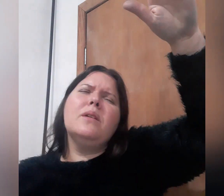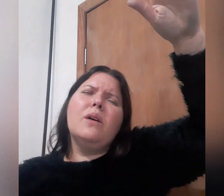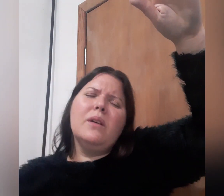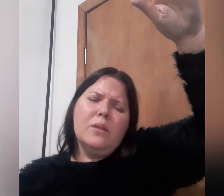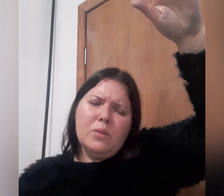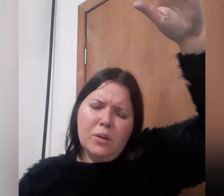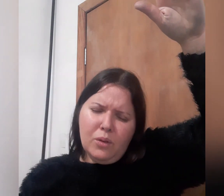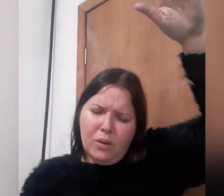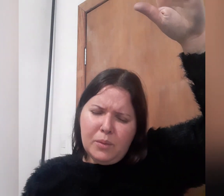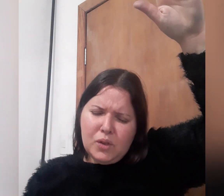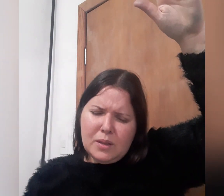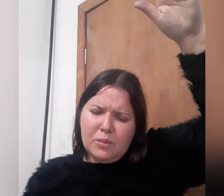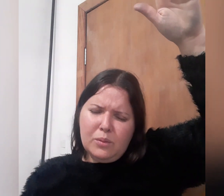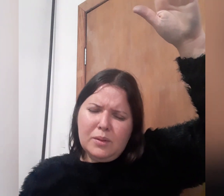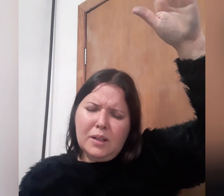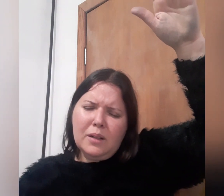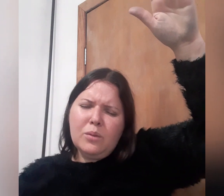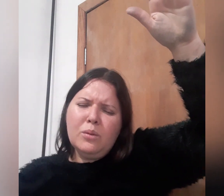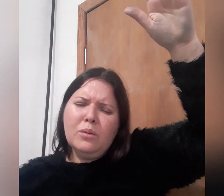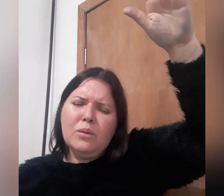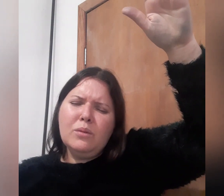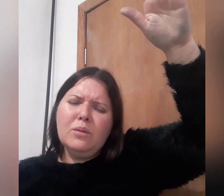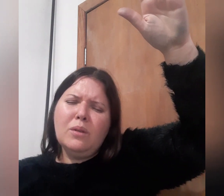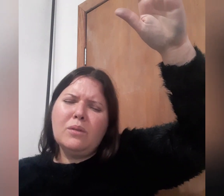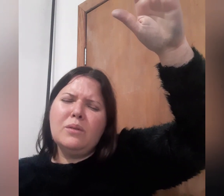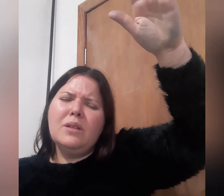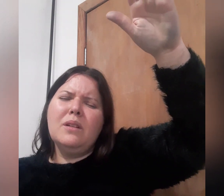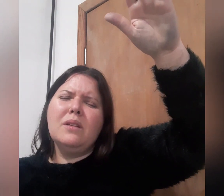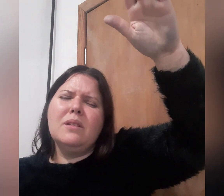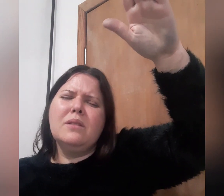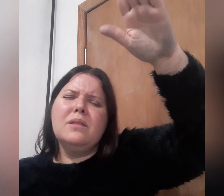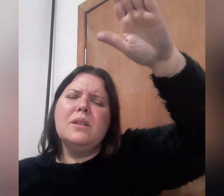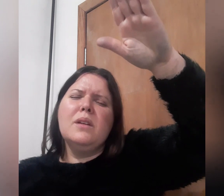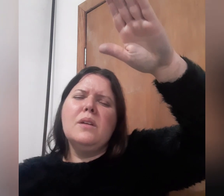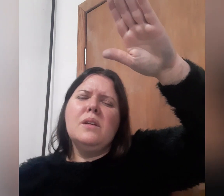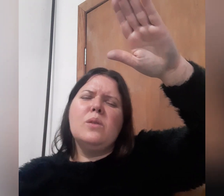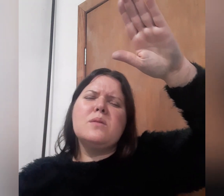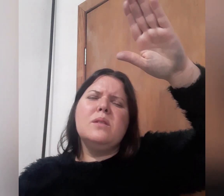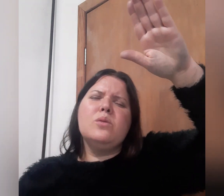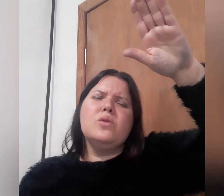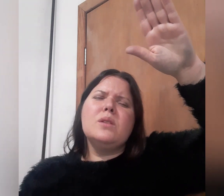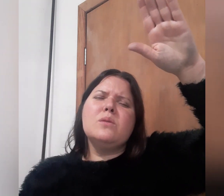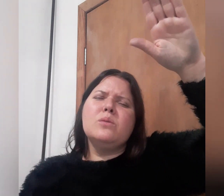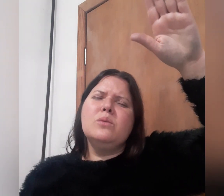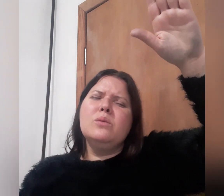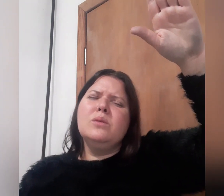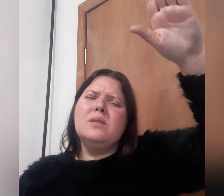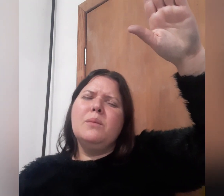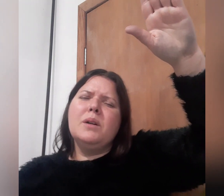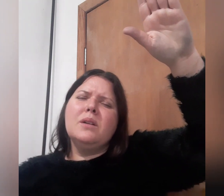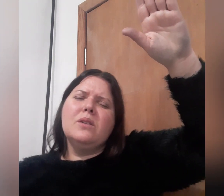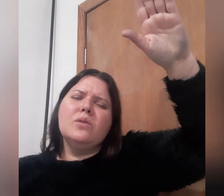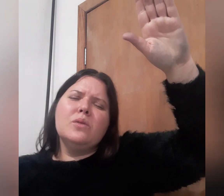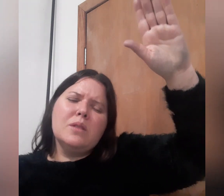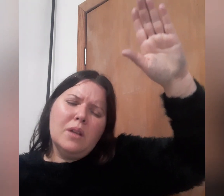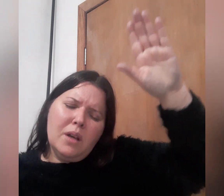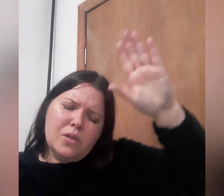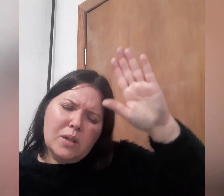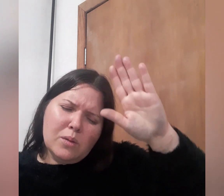e glória do Teu nome, Jesus. Aleluia. Eu sinto Jesus, irmãos, Jesus